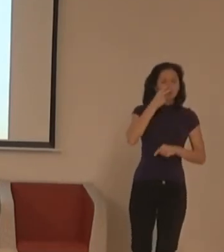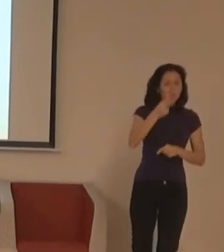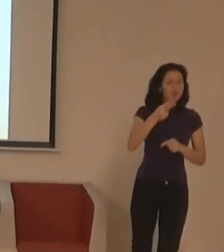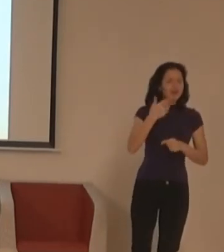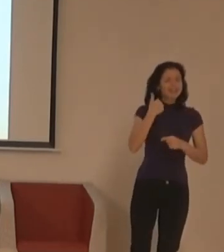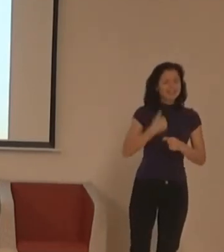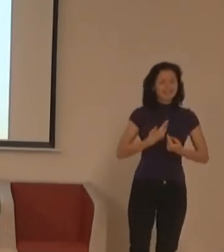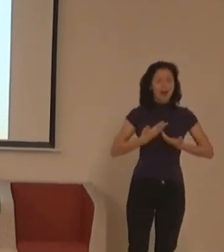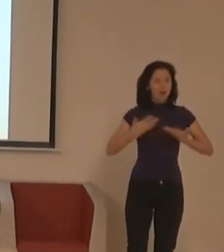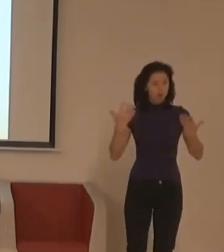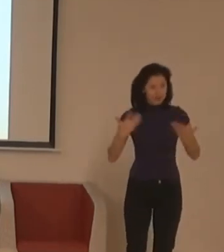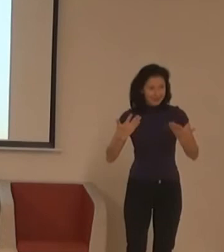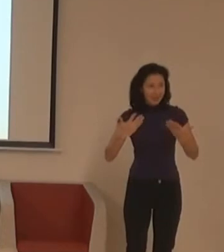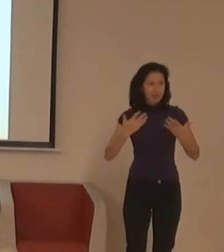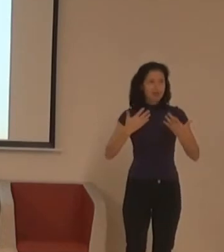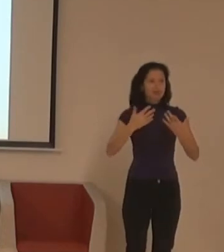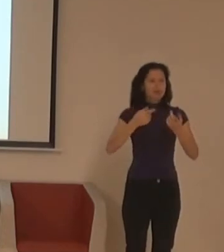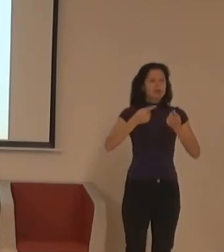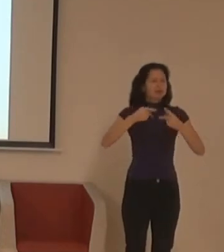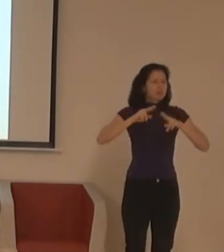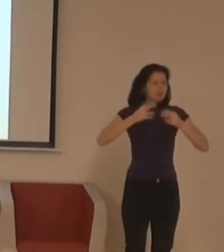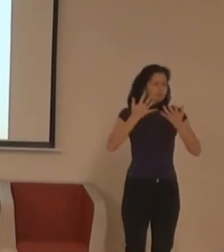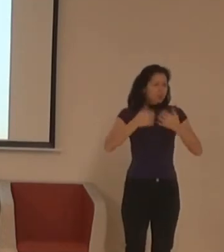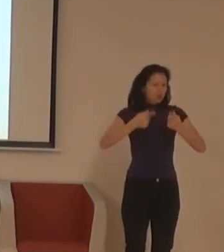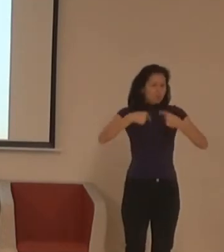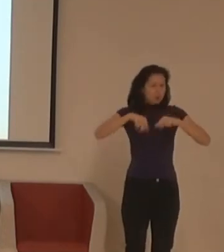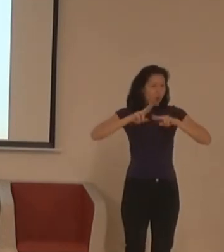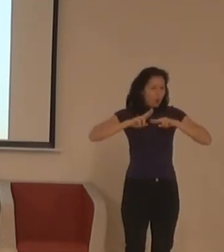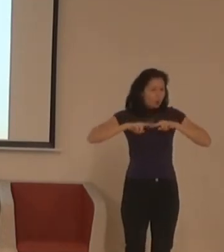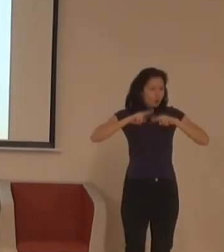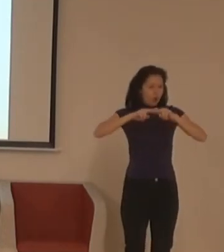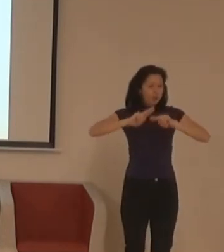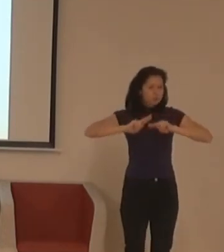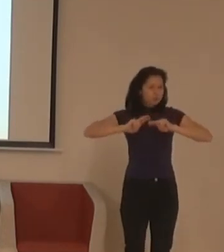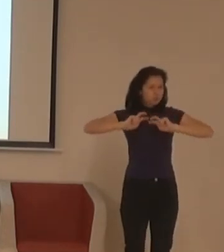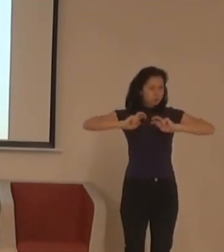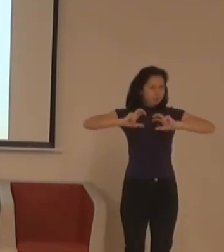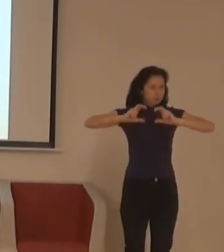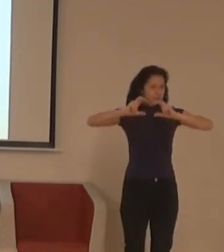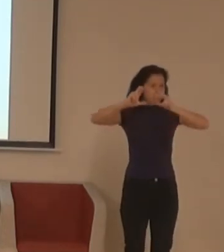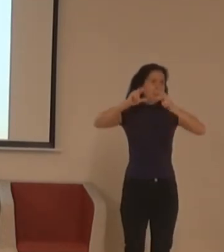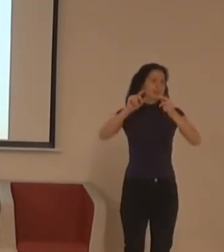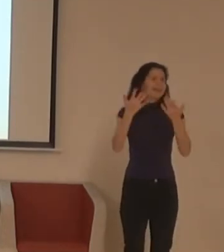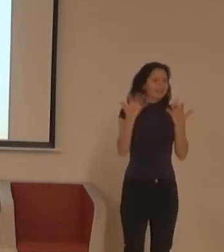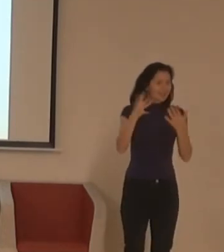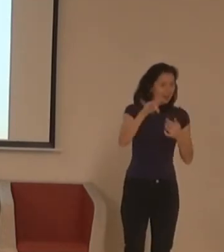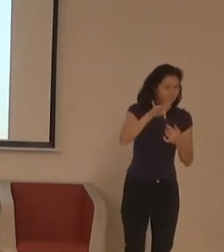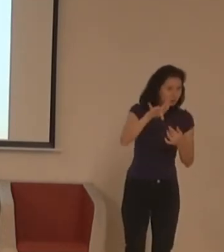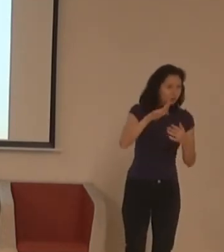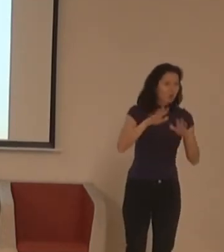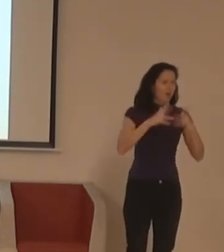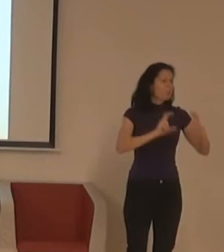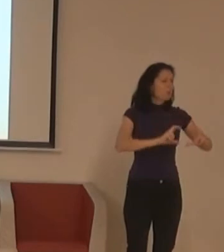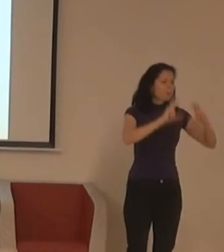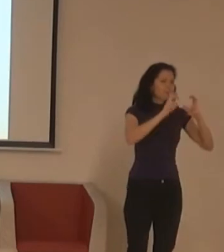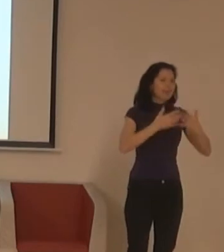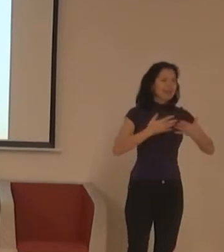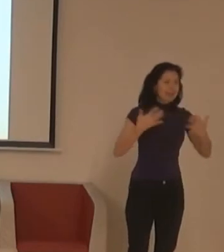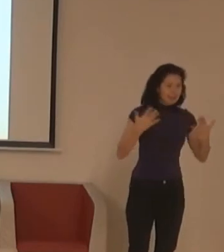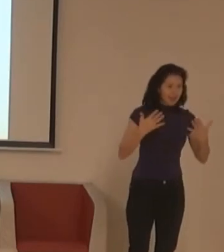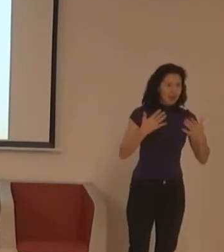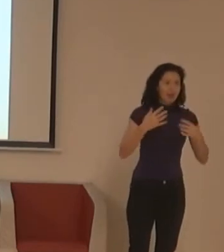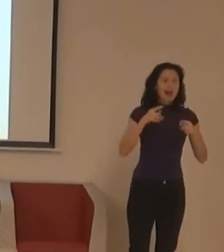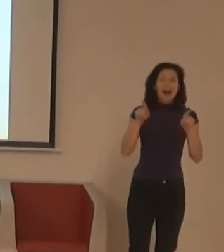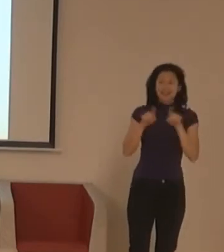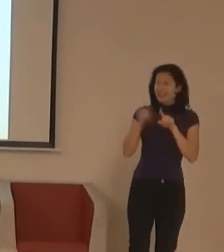a kde je sál. Bohužel, chybka, není tam vyznačená indukční smíčka. A v tomhle sálu je indukční smíčka.